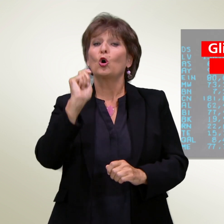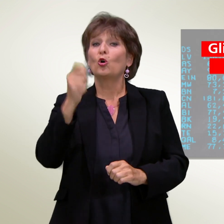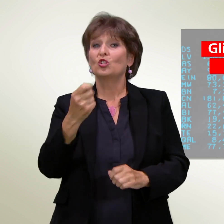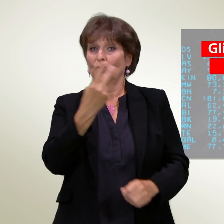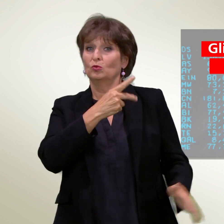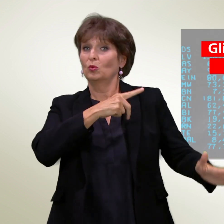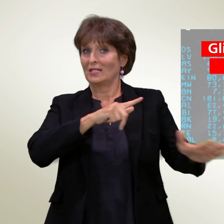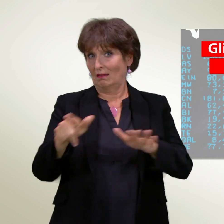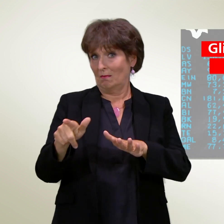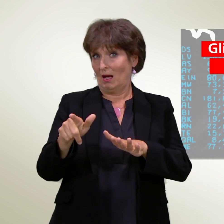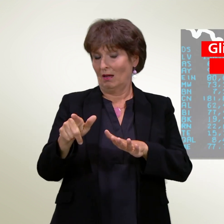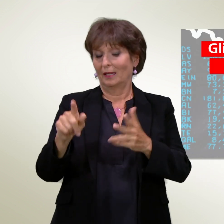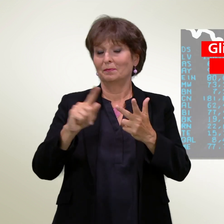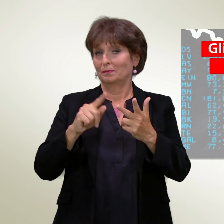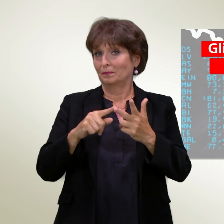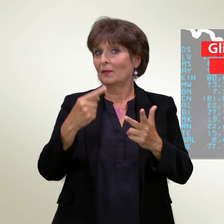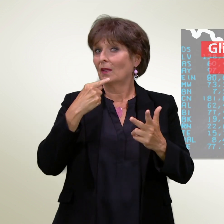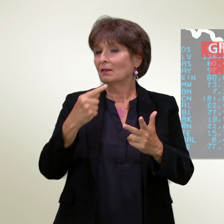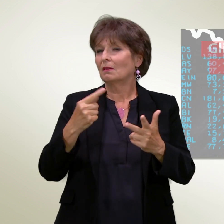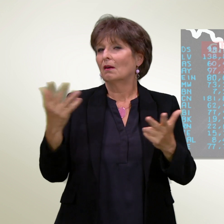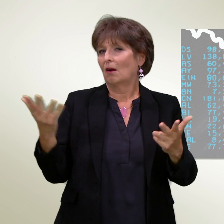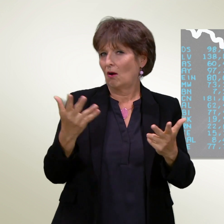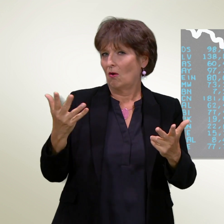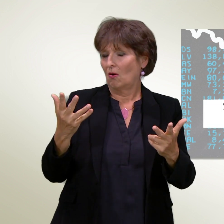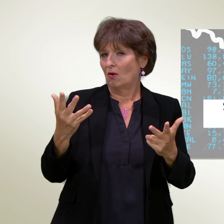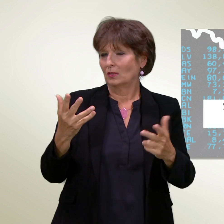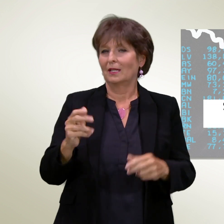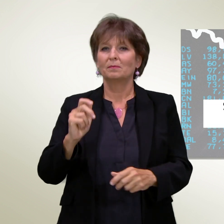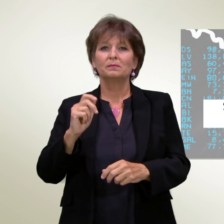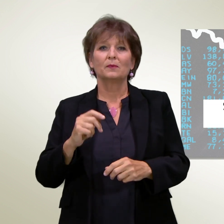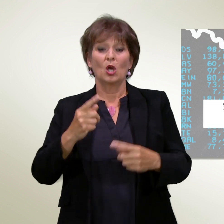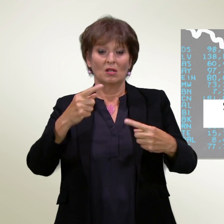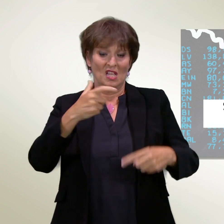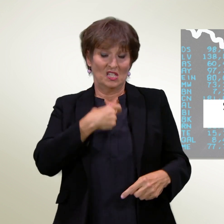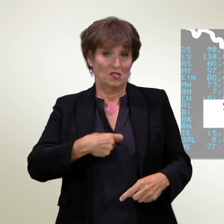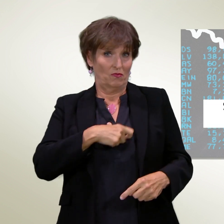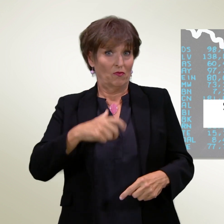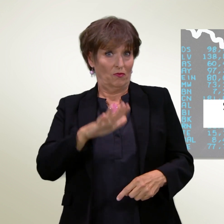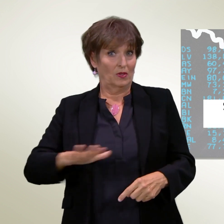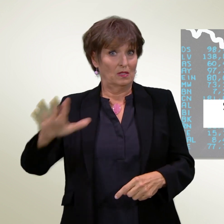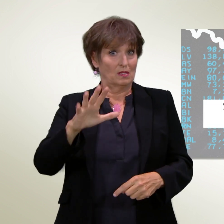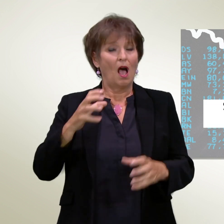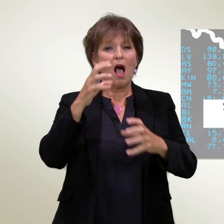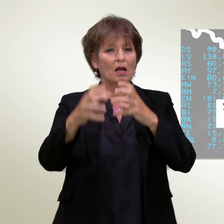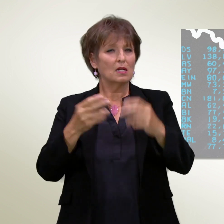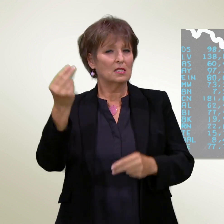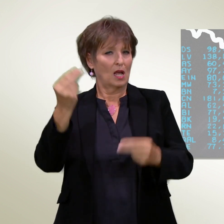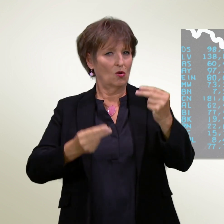Il comitato di referendum argomenta che il nostro paese si trova in una grave crisi economica. Molte famiglie non sanno come